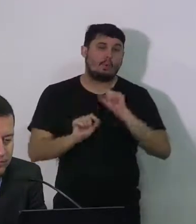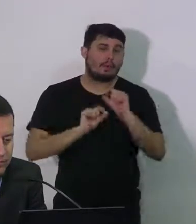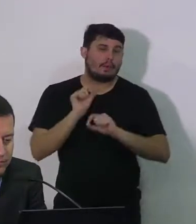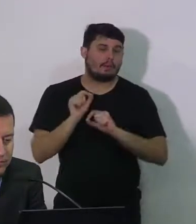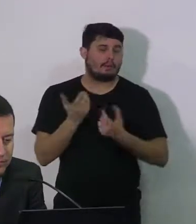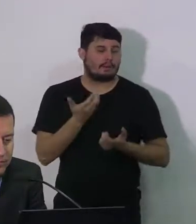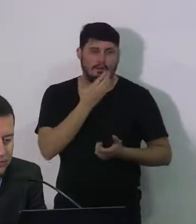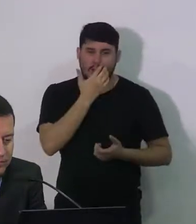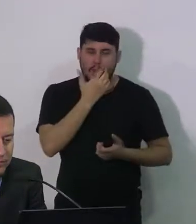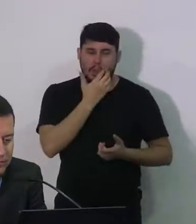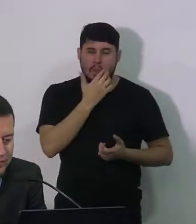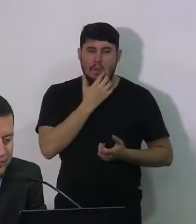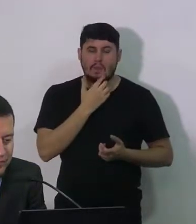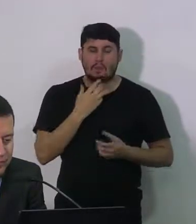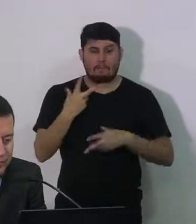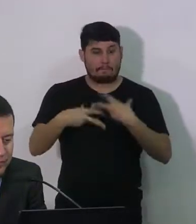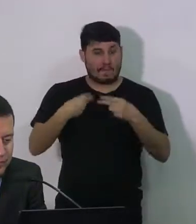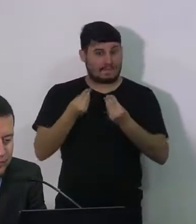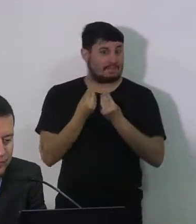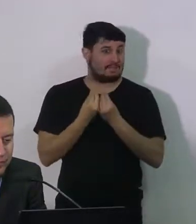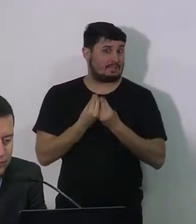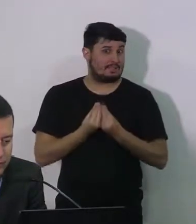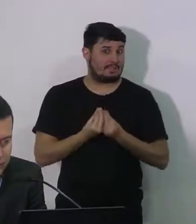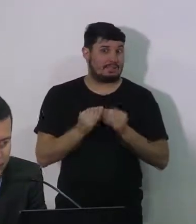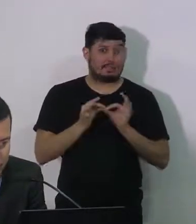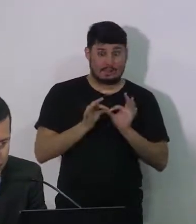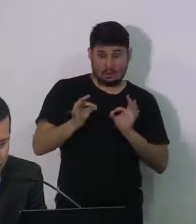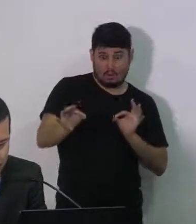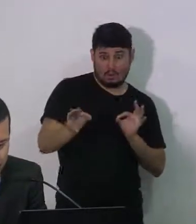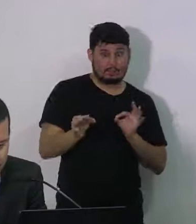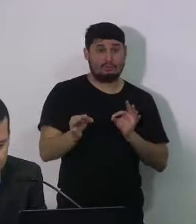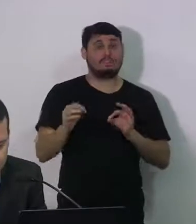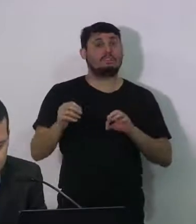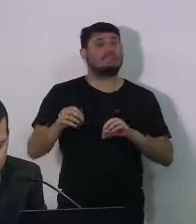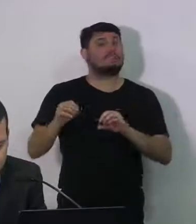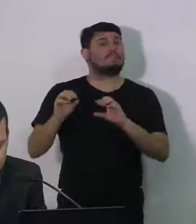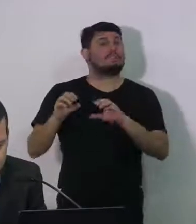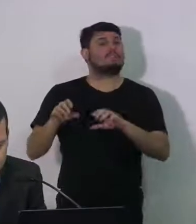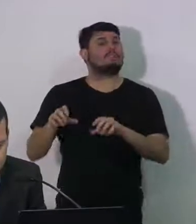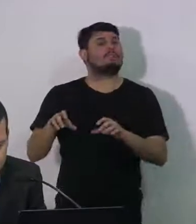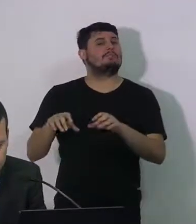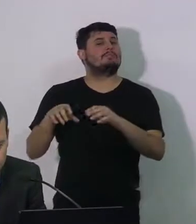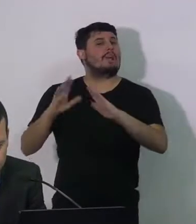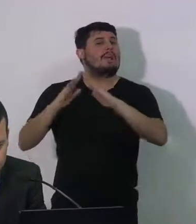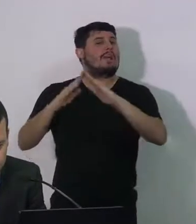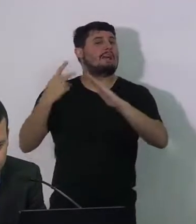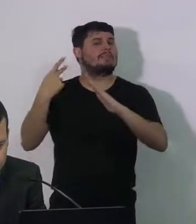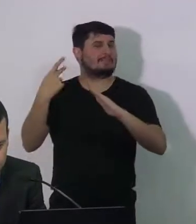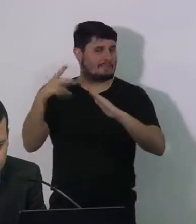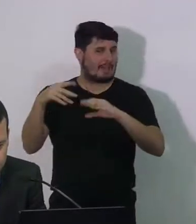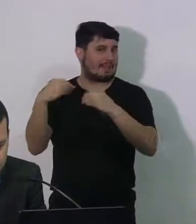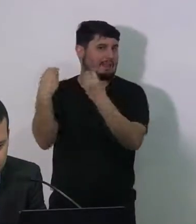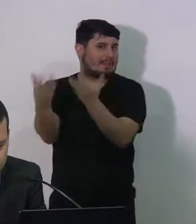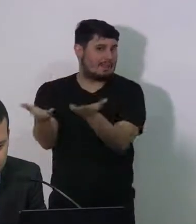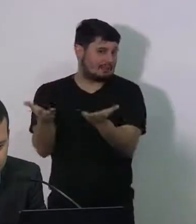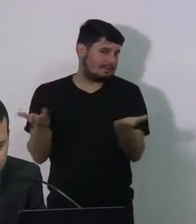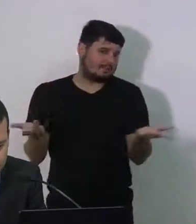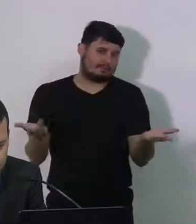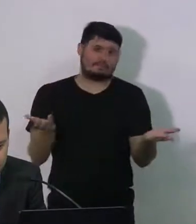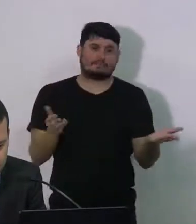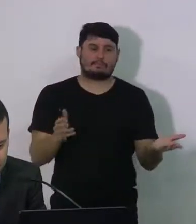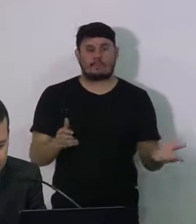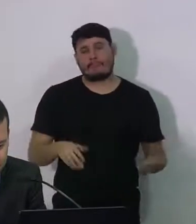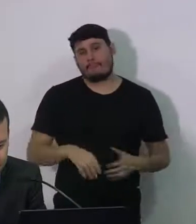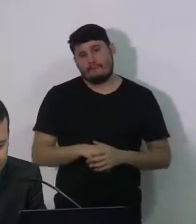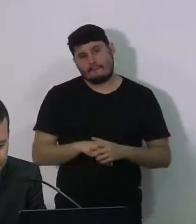para ela um presente a distância deixei na casa dela e saí e ela depois recebeu hoje é aniversário do meu filho nós